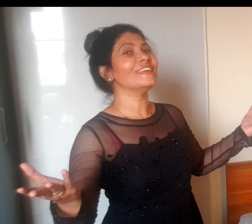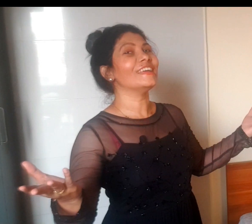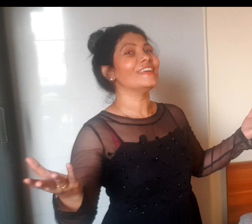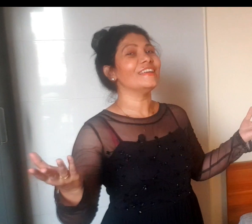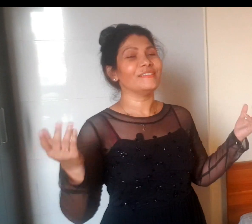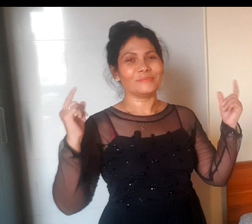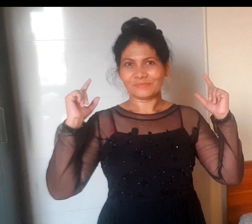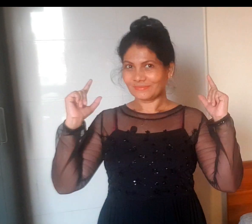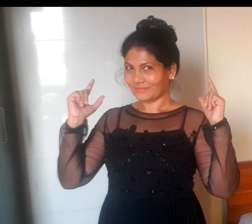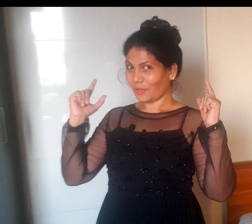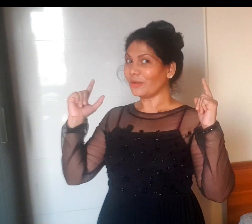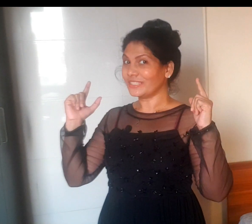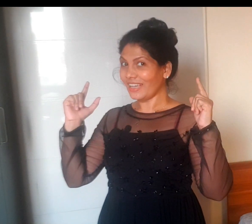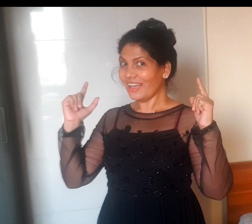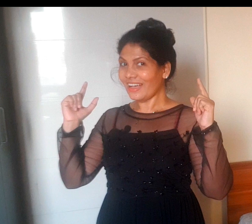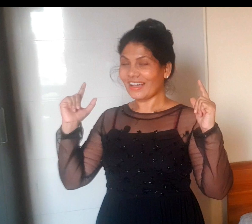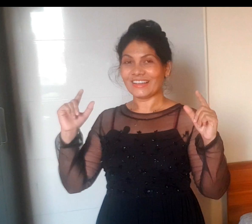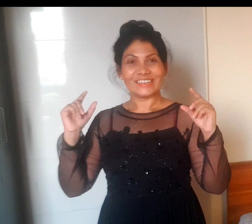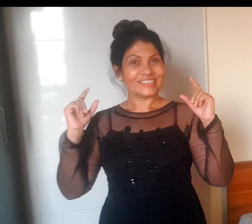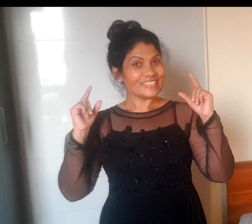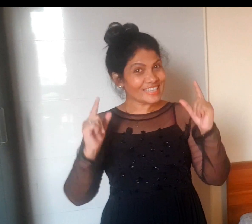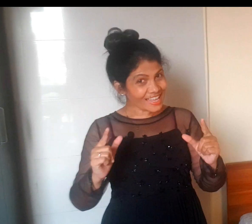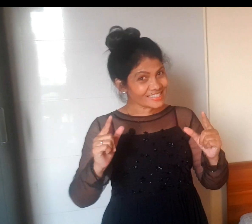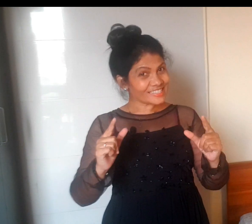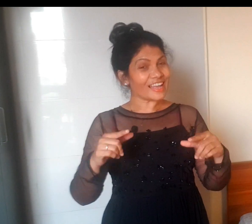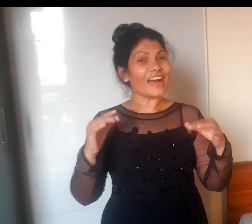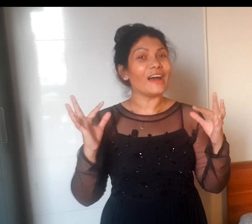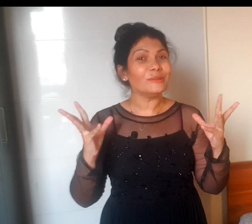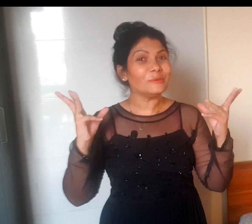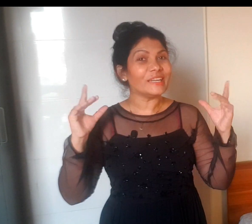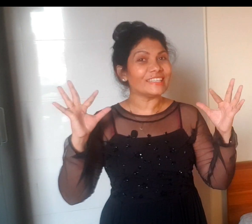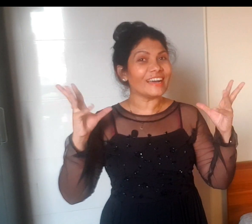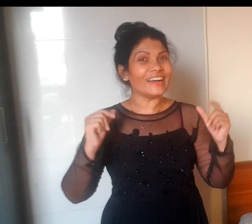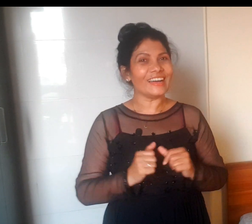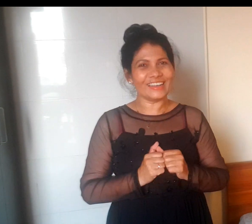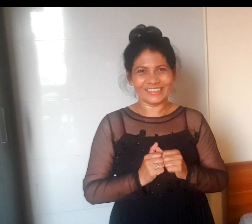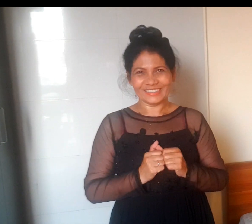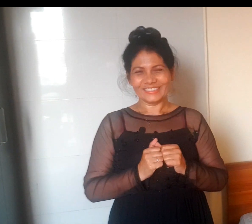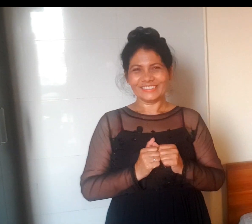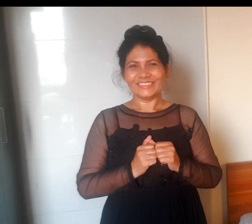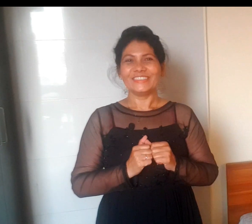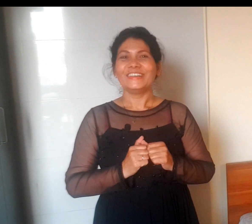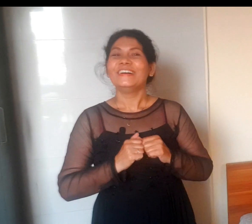सीखेंगे कौन सा येस आलू बेटा